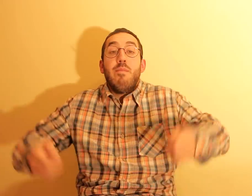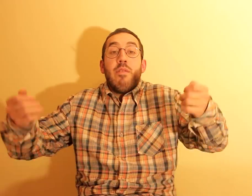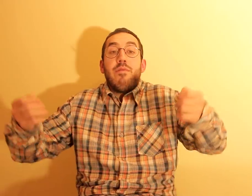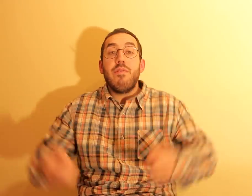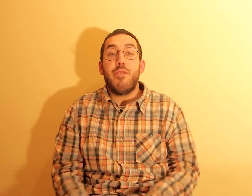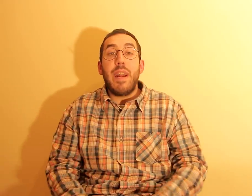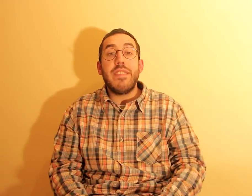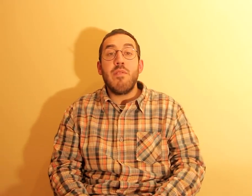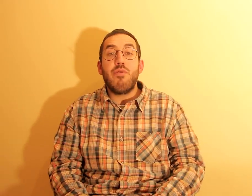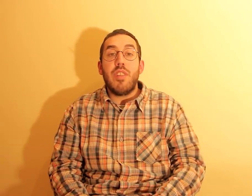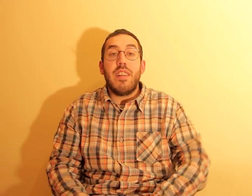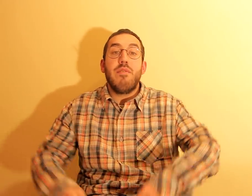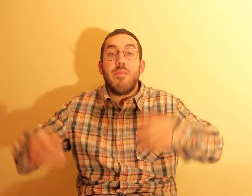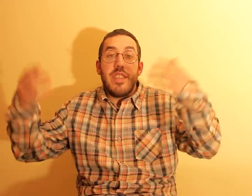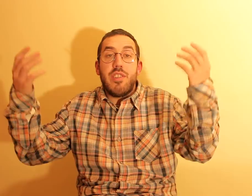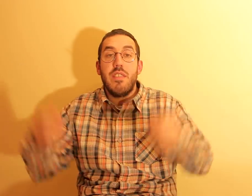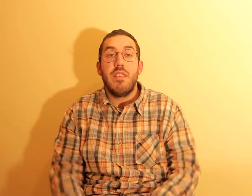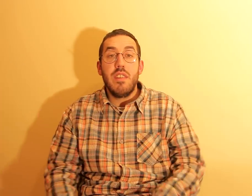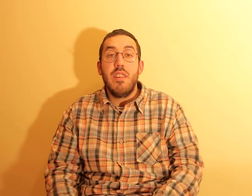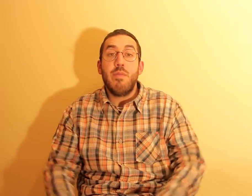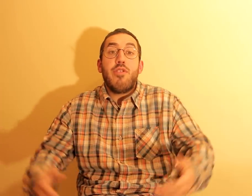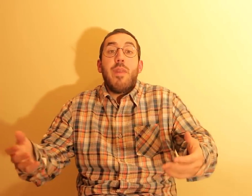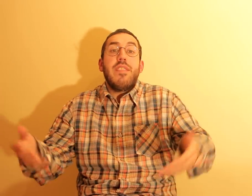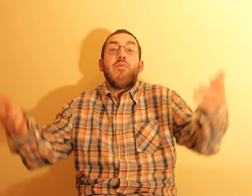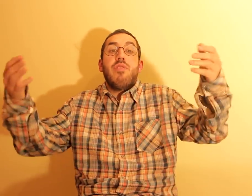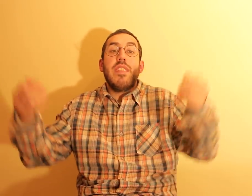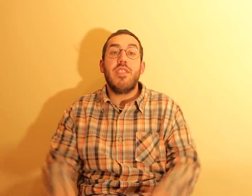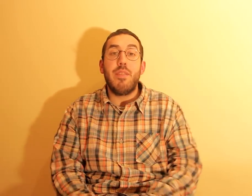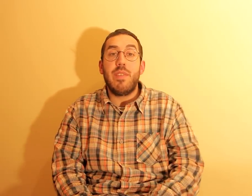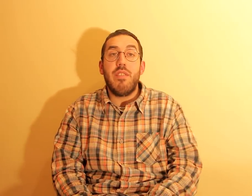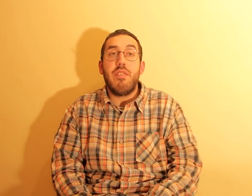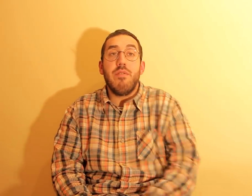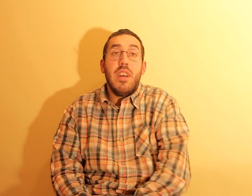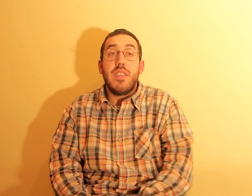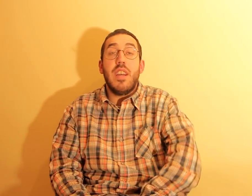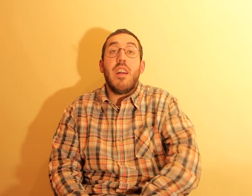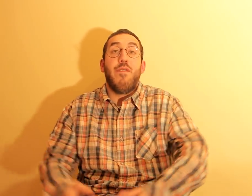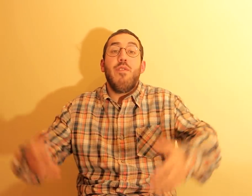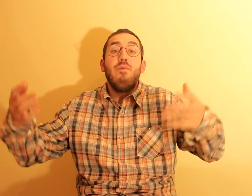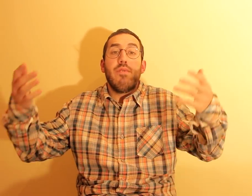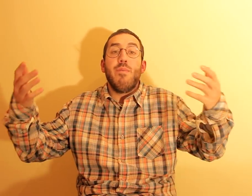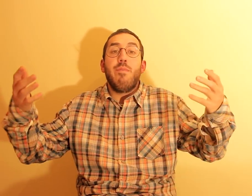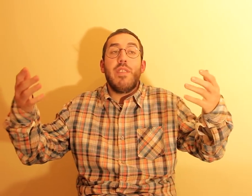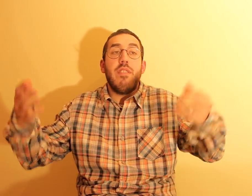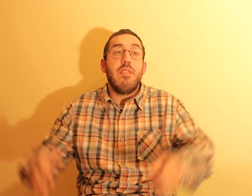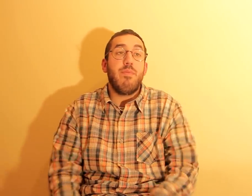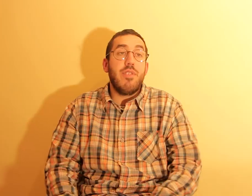Pronto, espero que tenham gostado deste, pronto, espero que tenham gostado deste episódio, se calhar foi o último episódio, pois